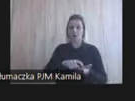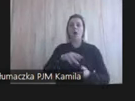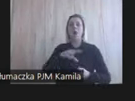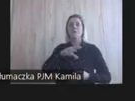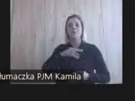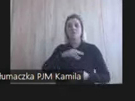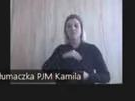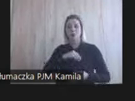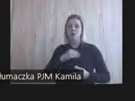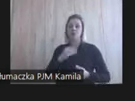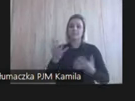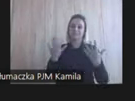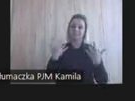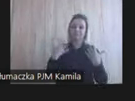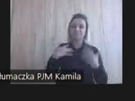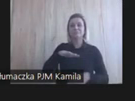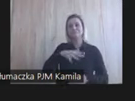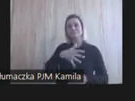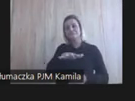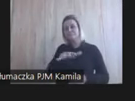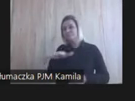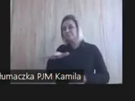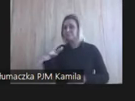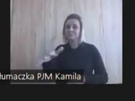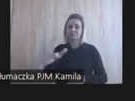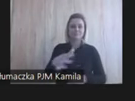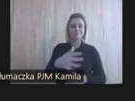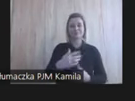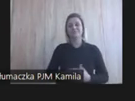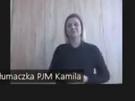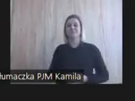pospacerować, jak nazwa wskazuje spacer